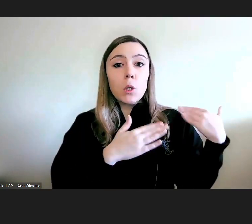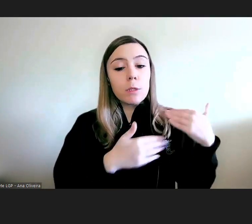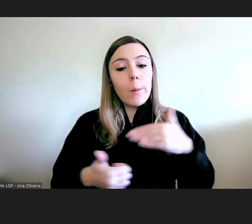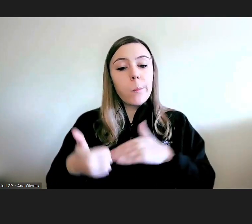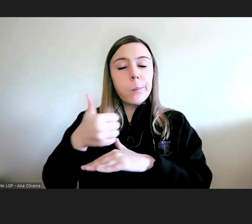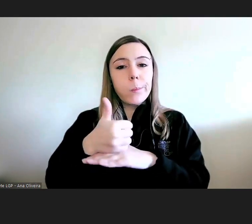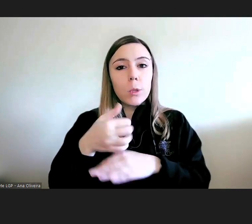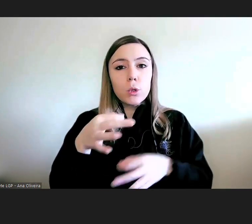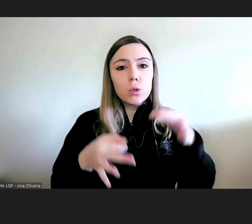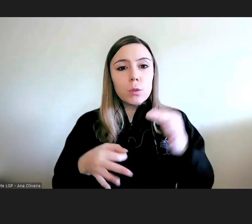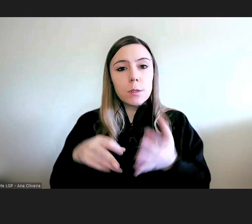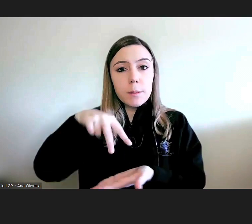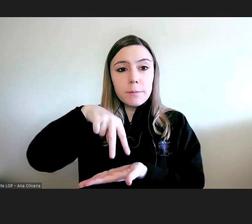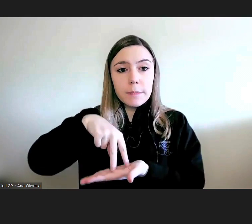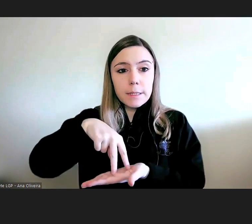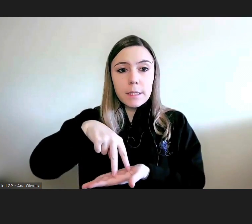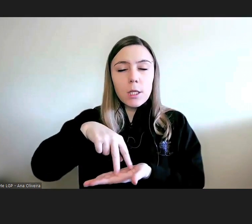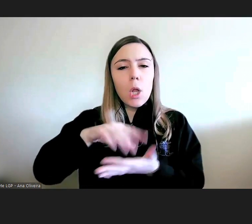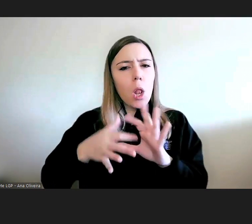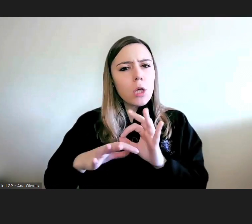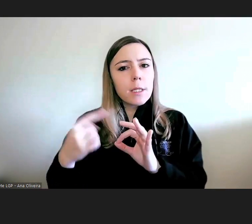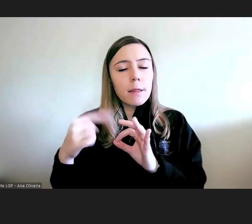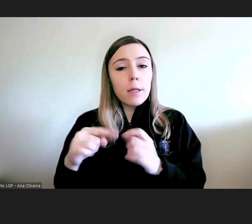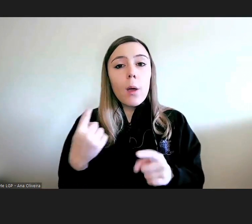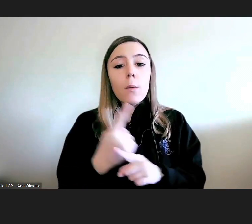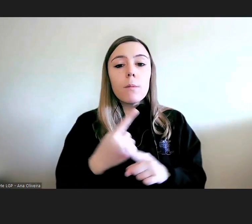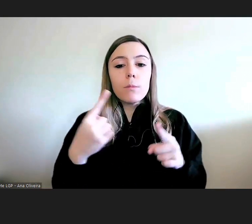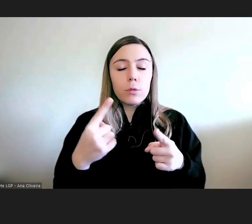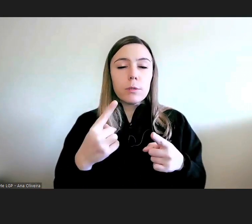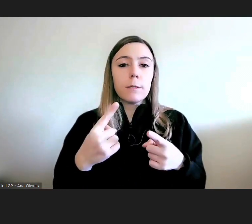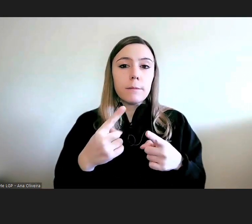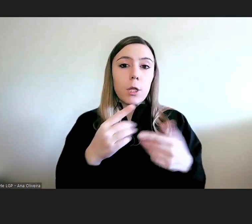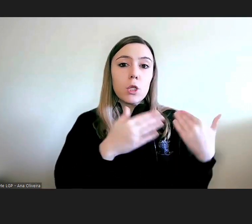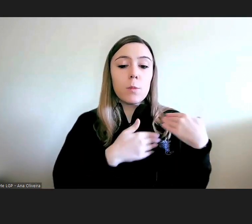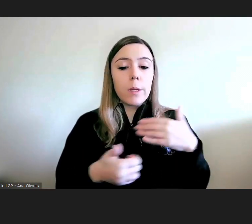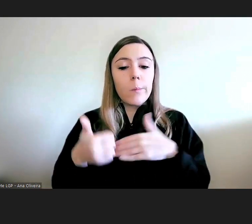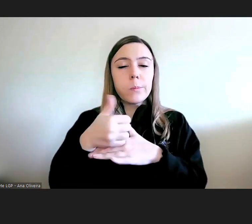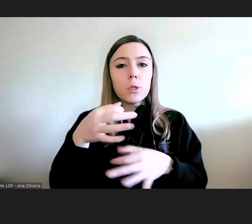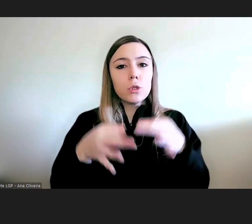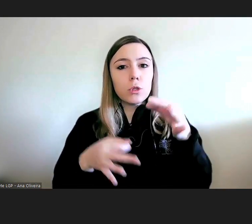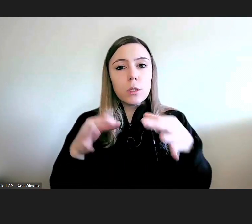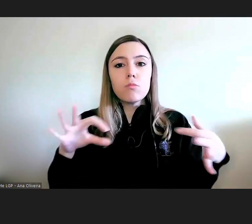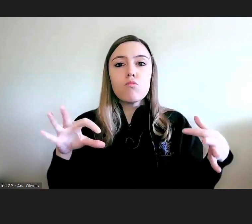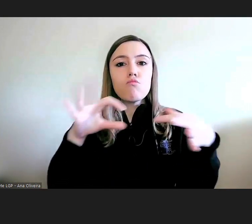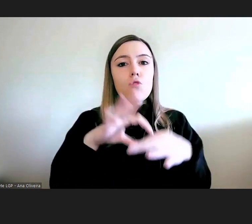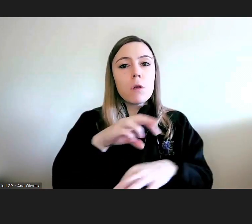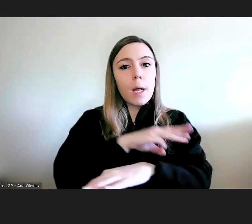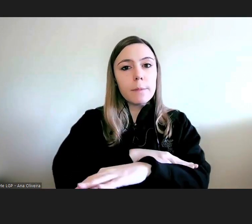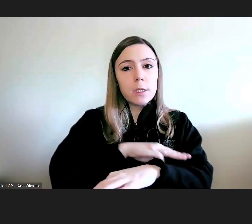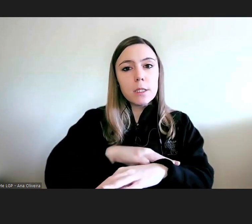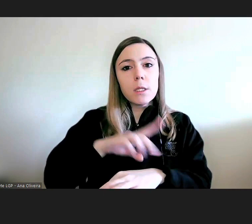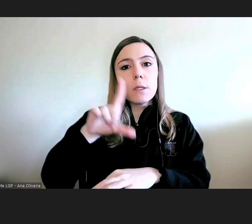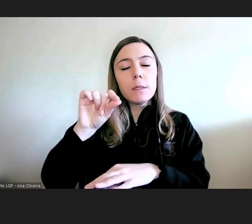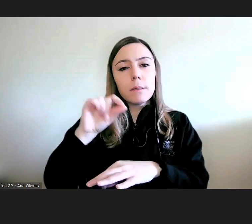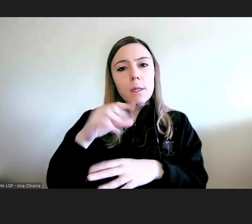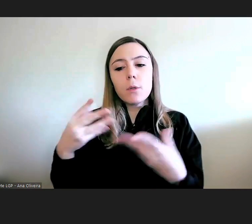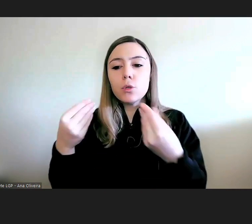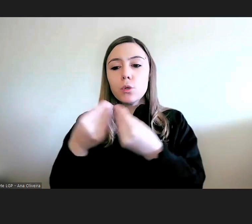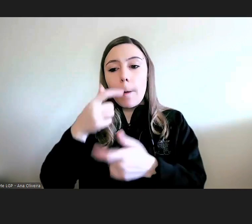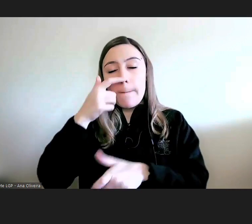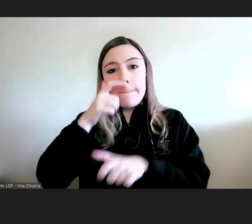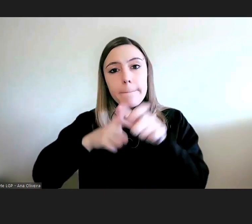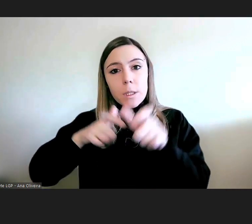esteja, porque a relação do Provedor de Justiça com a administração, por um lado, e com os cidadãos,